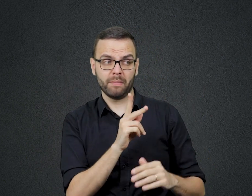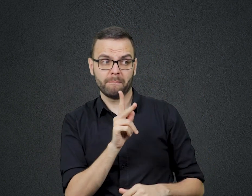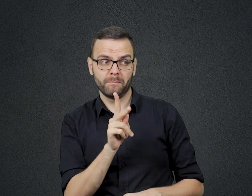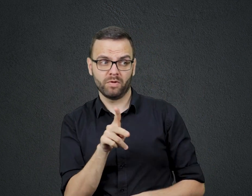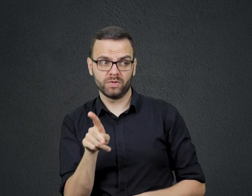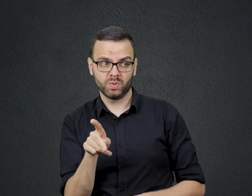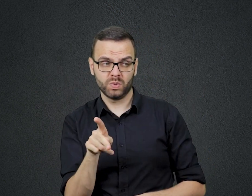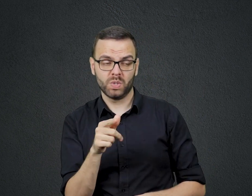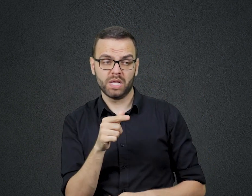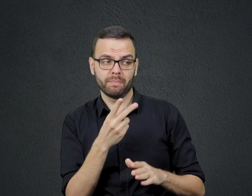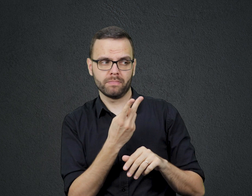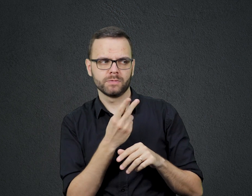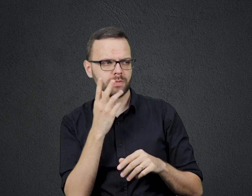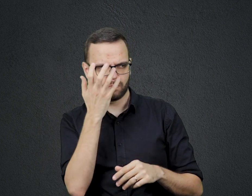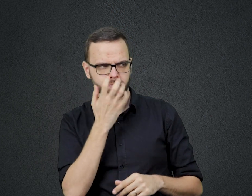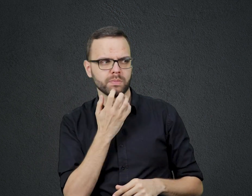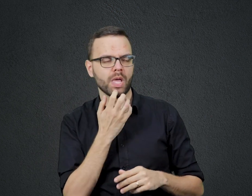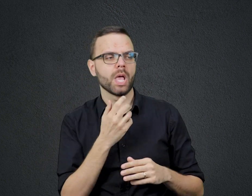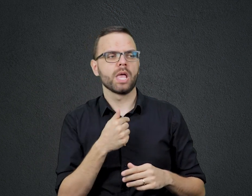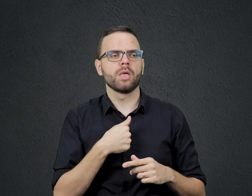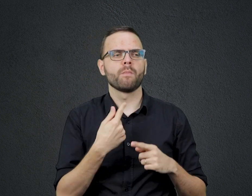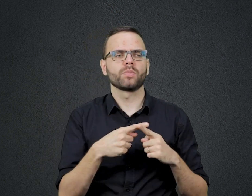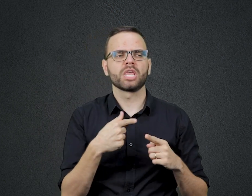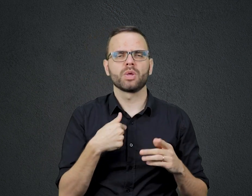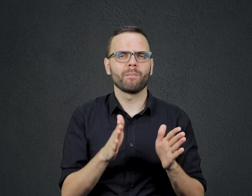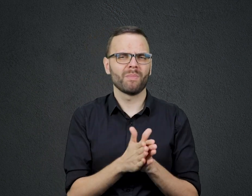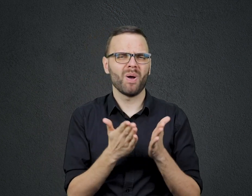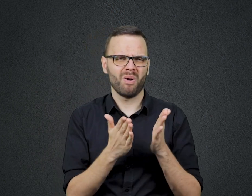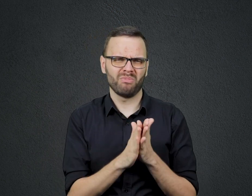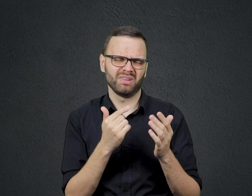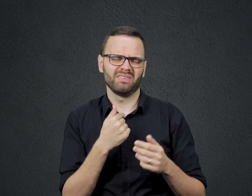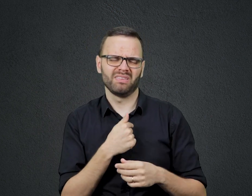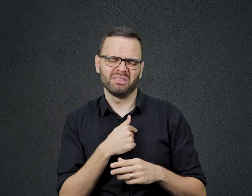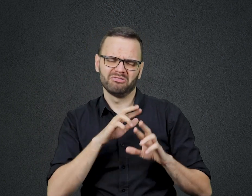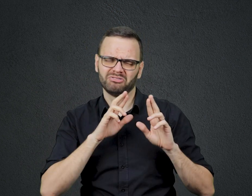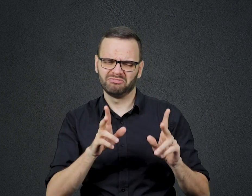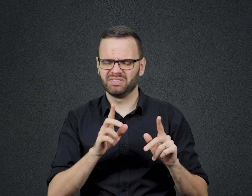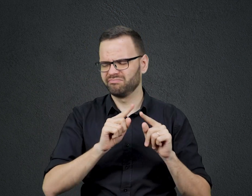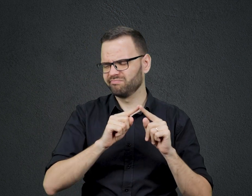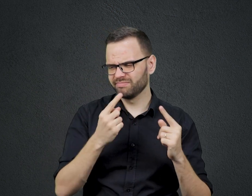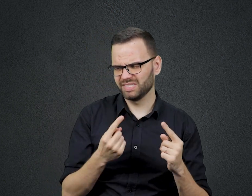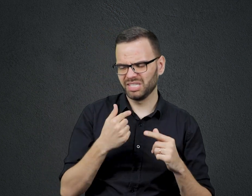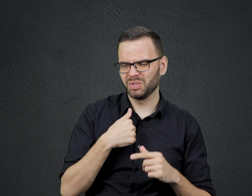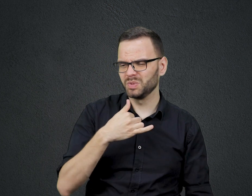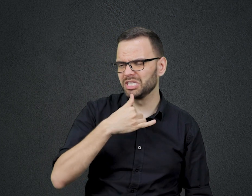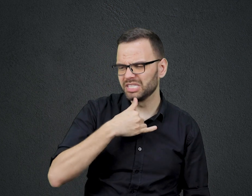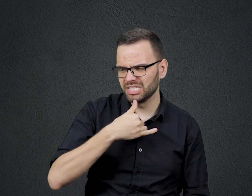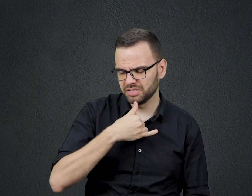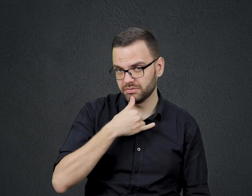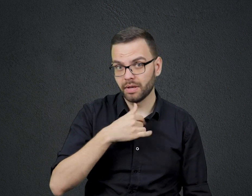negro e pobre Fiquei tão triste e desanimado Que nem quis fazer a prova Uma de minhas irmãs me obrigou a